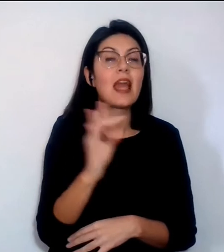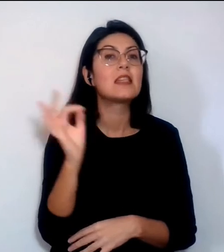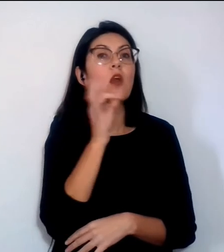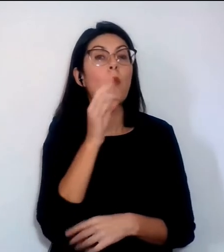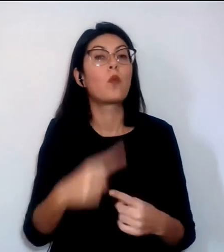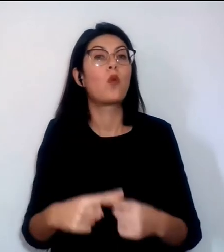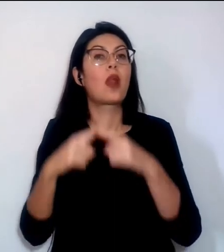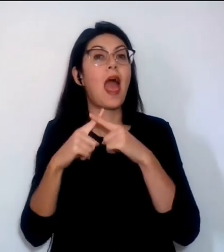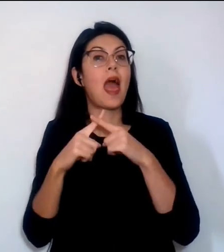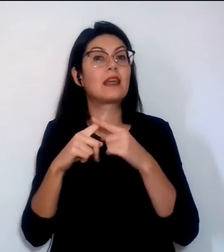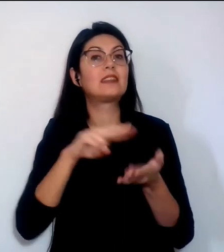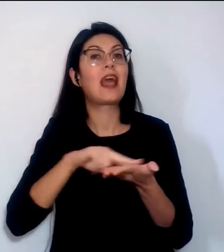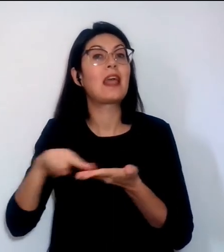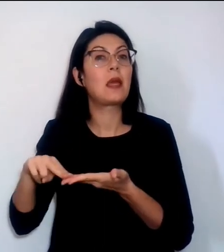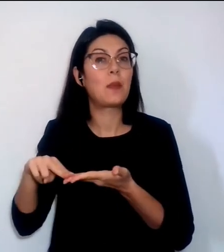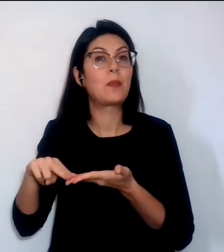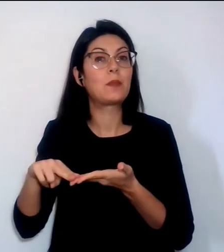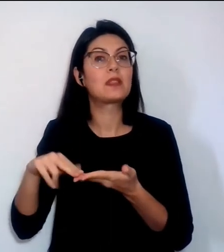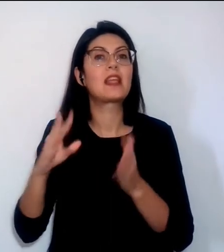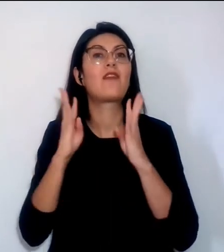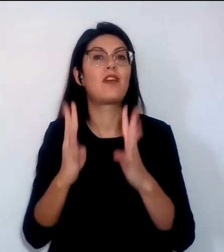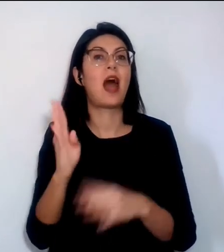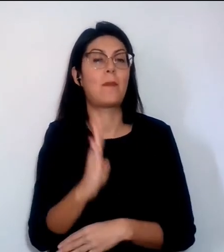IMSS in Viale Belfiore.